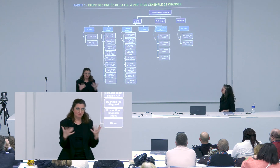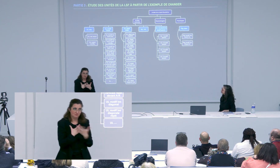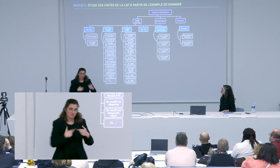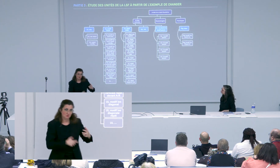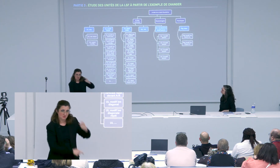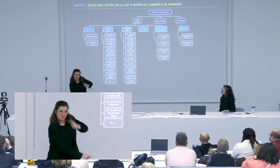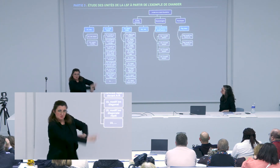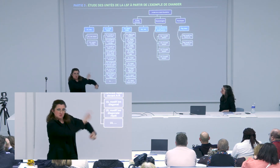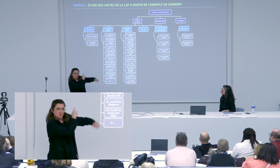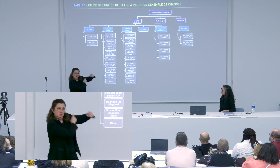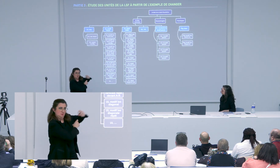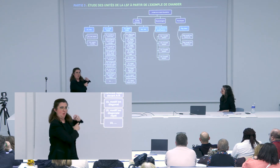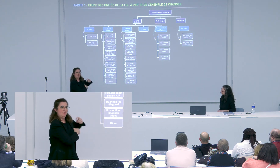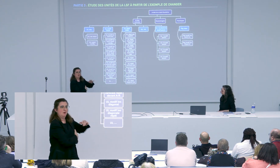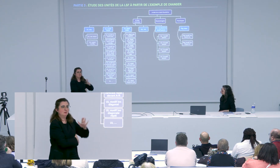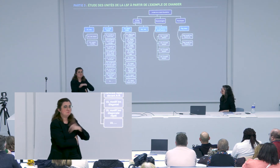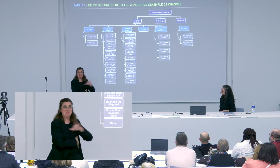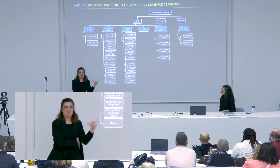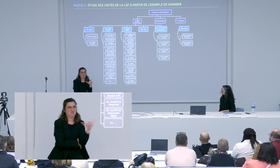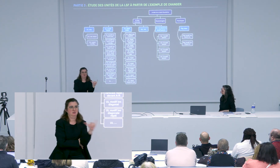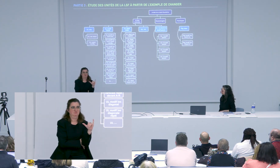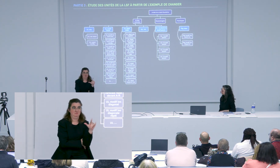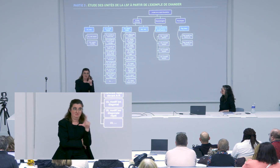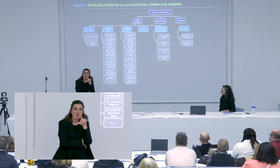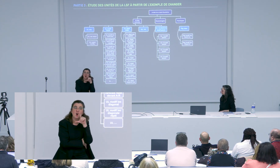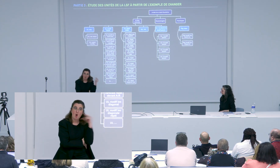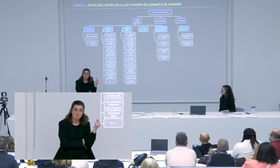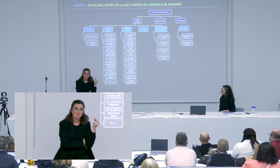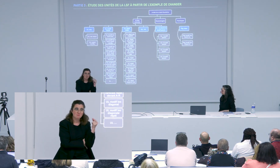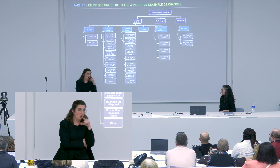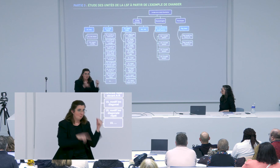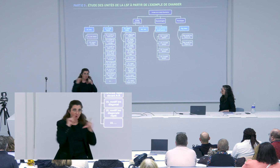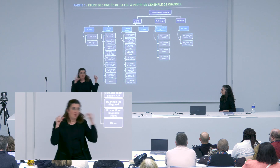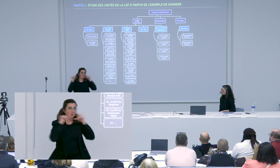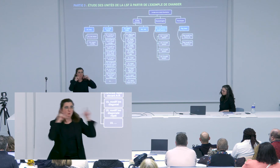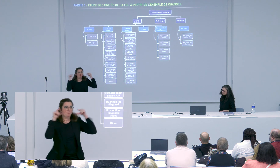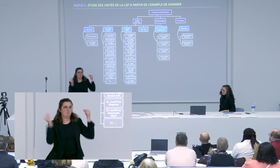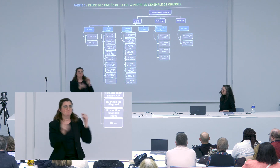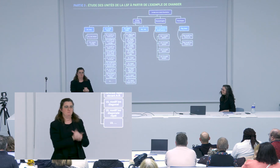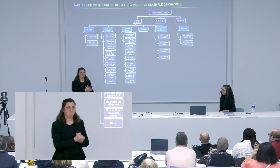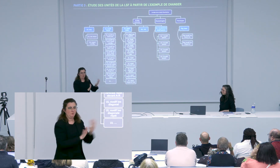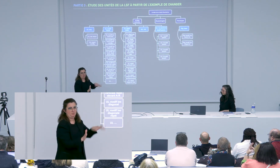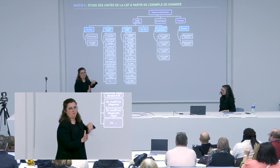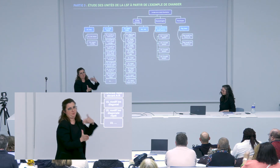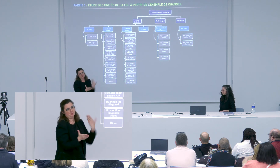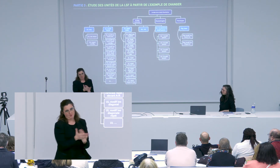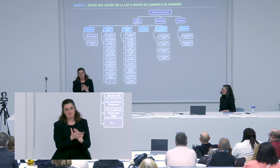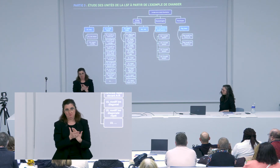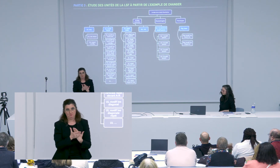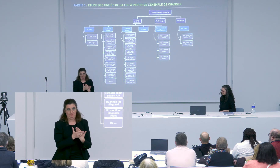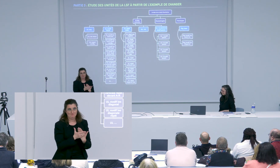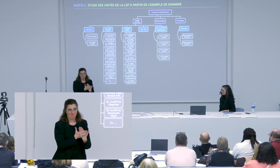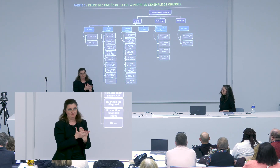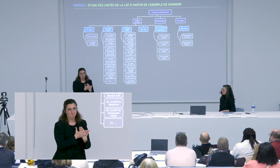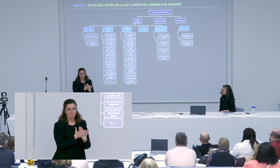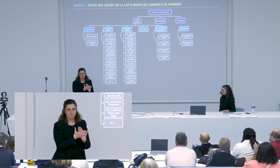d'un point de vue linguistique scientifique si on remonte un peu je dois dire qu'il y a des hommes beaucoup